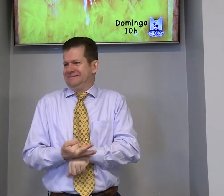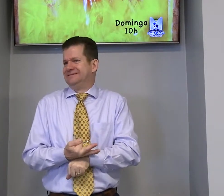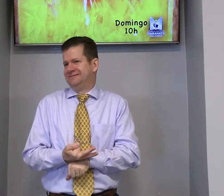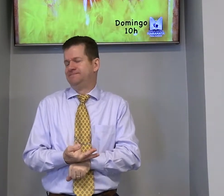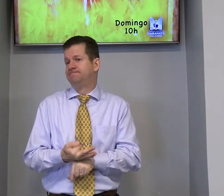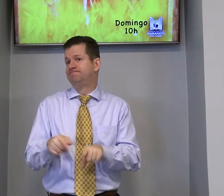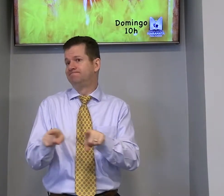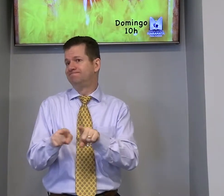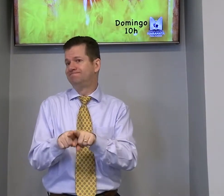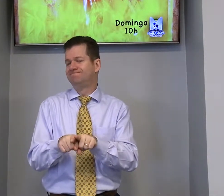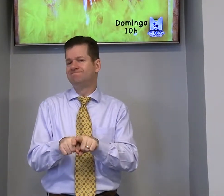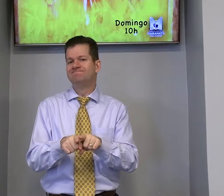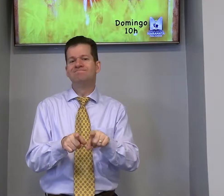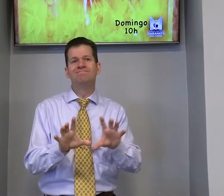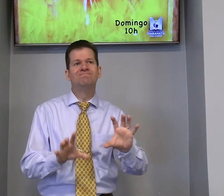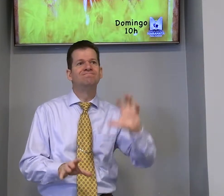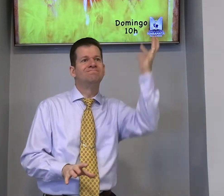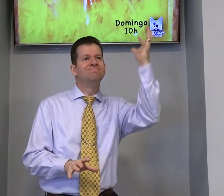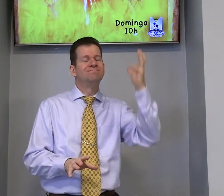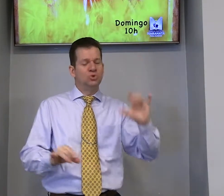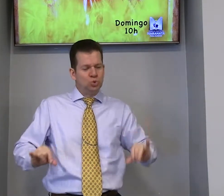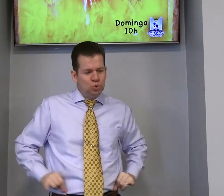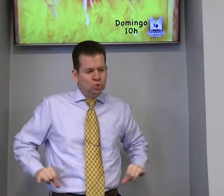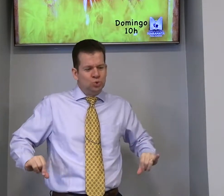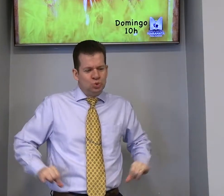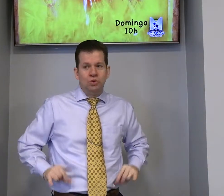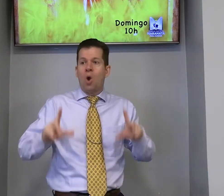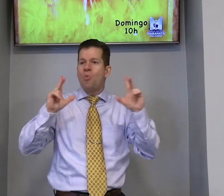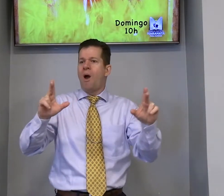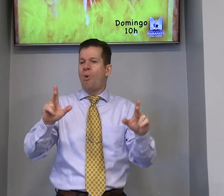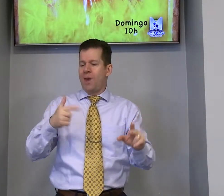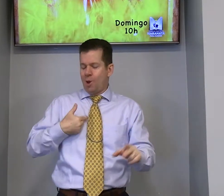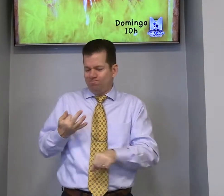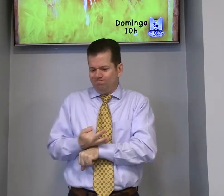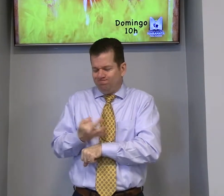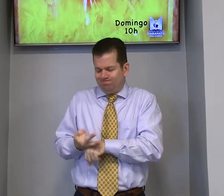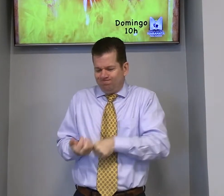você está atingido, está difícil. É um sofrimento igual.